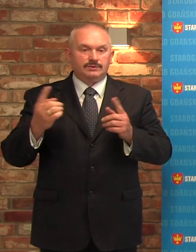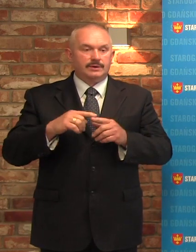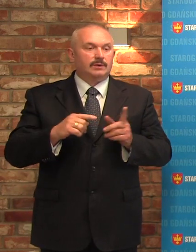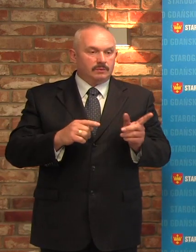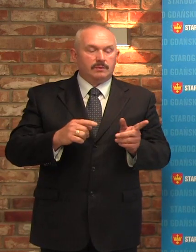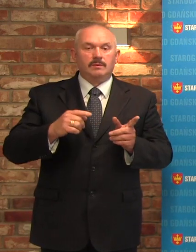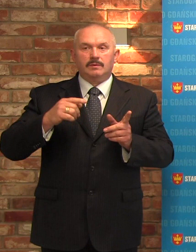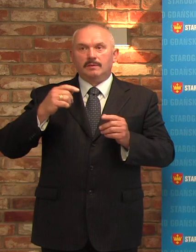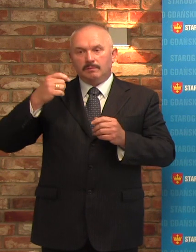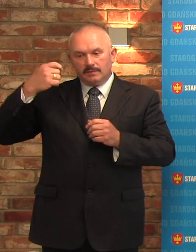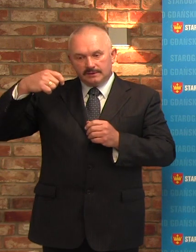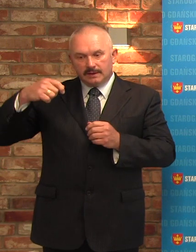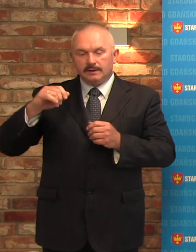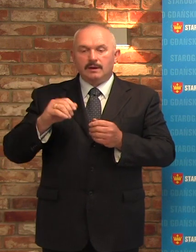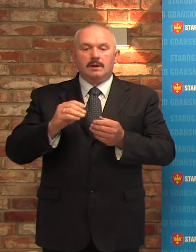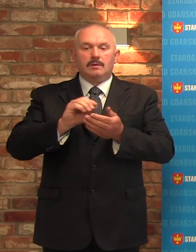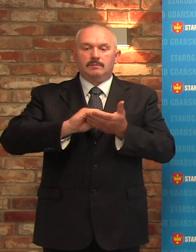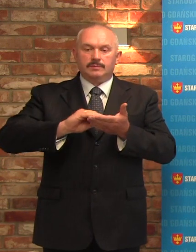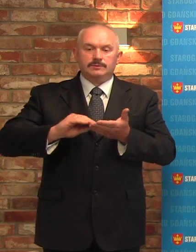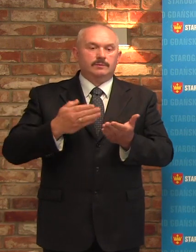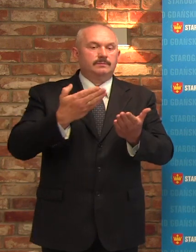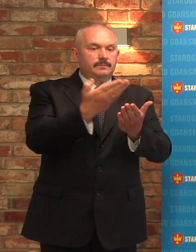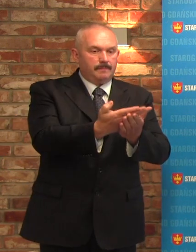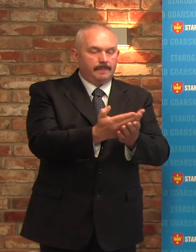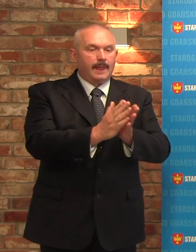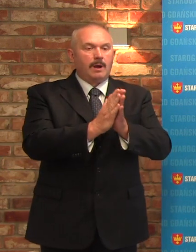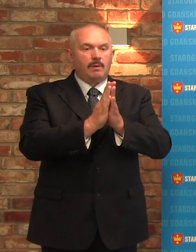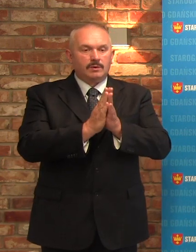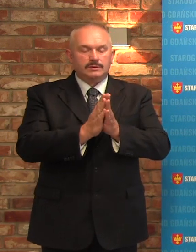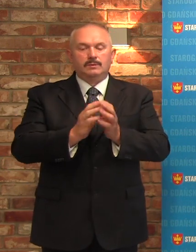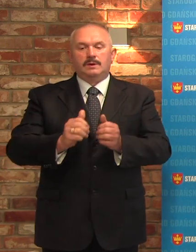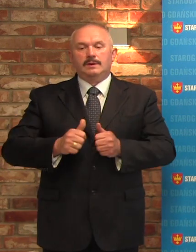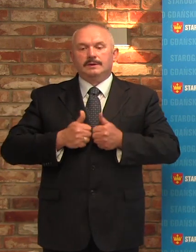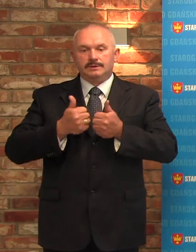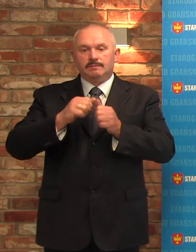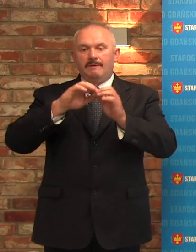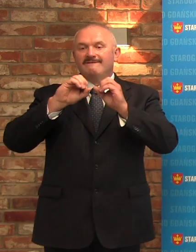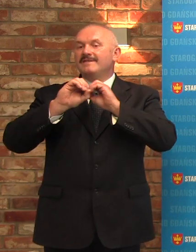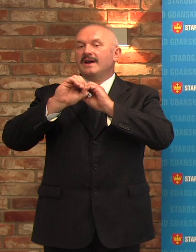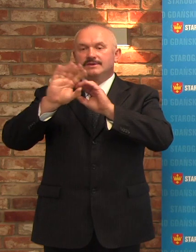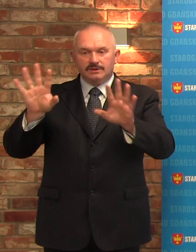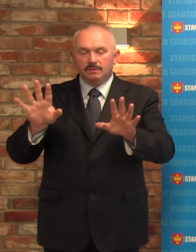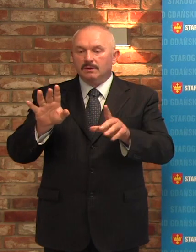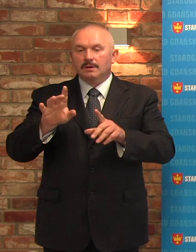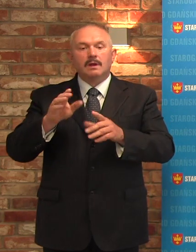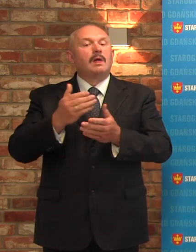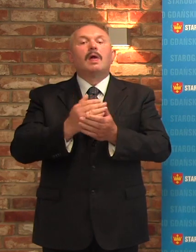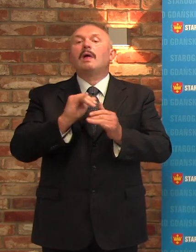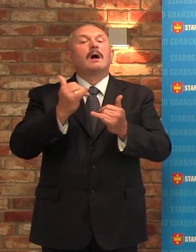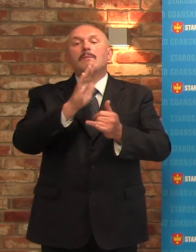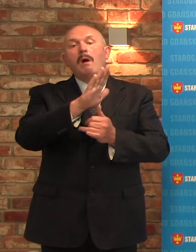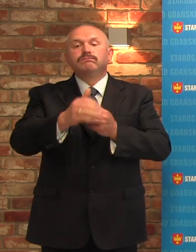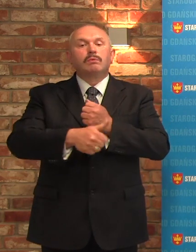pismem, w którym zwraca się z prośbą o to, abym wyjaśnił mu, na czym polega problem.